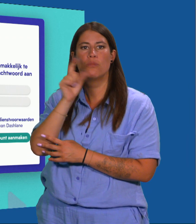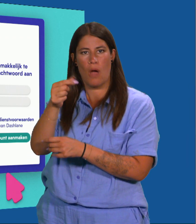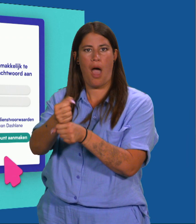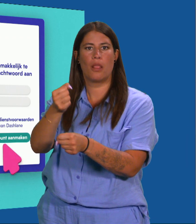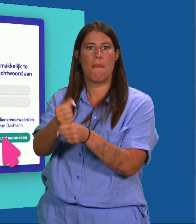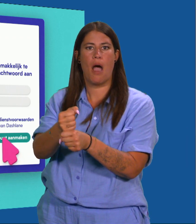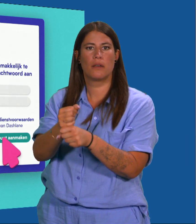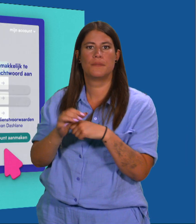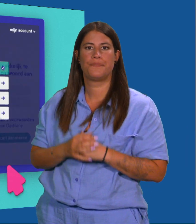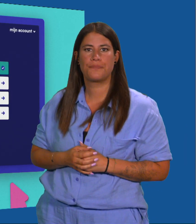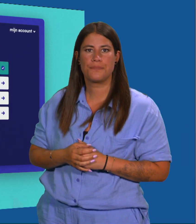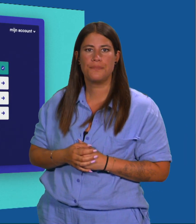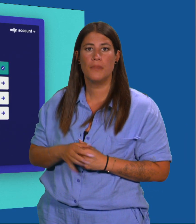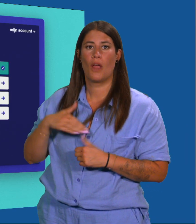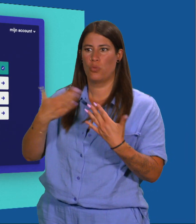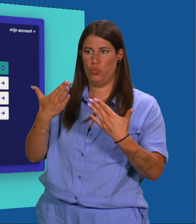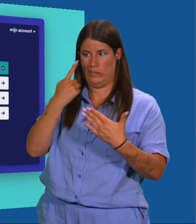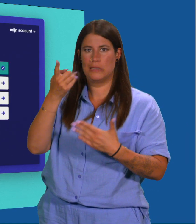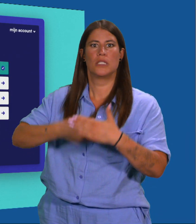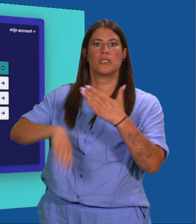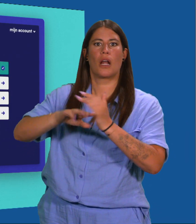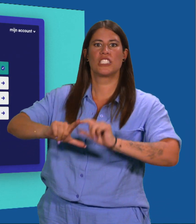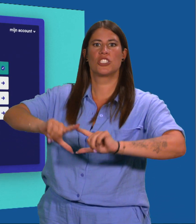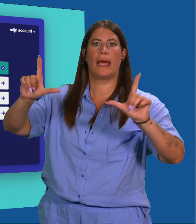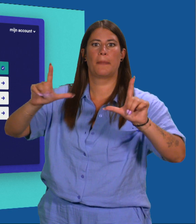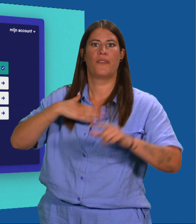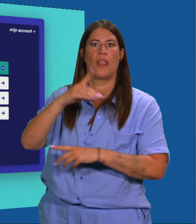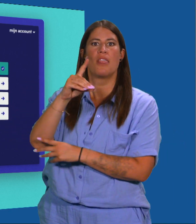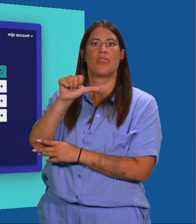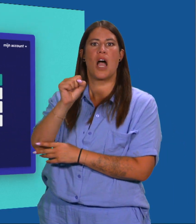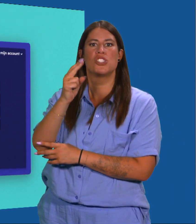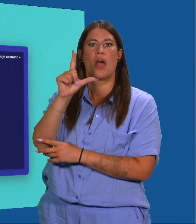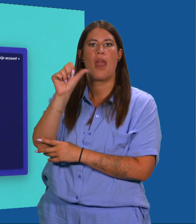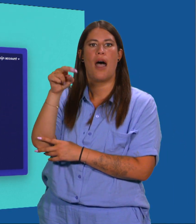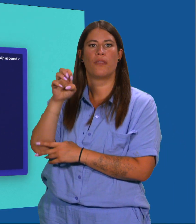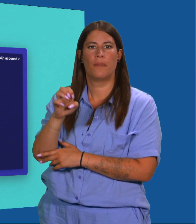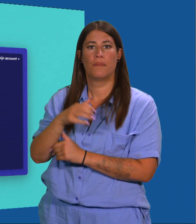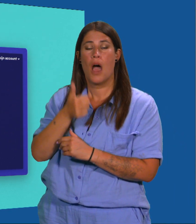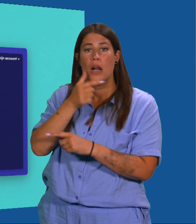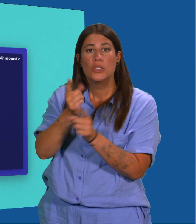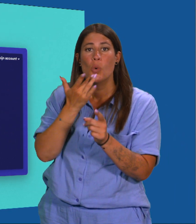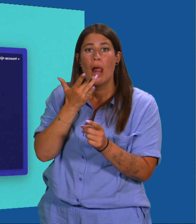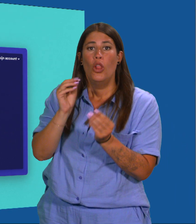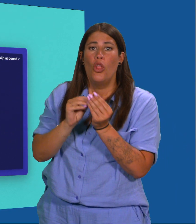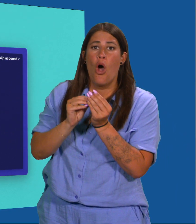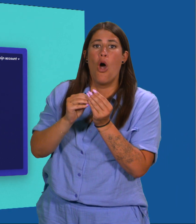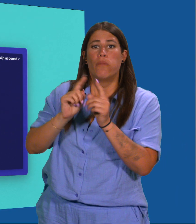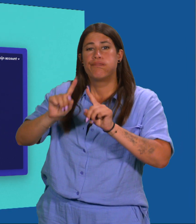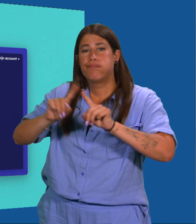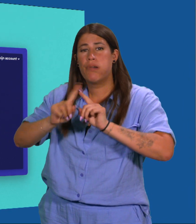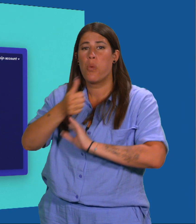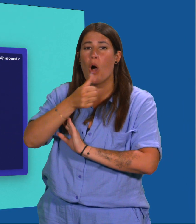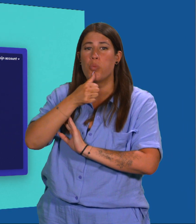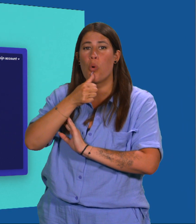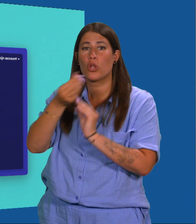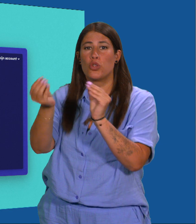aanmaken. Je komt nu op het startscherm van Dashlane. Wil je een wachtwoord toevoegen? Klik dan